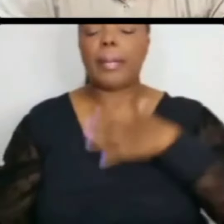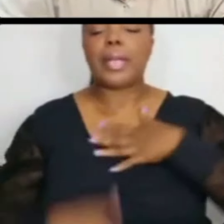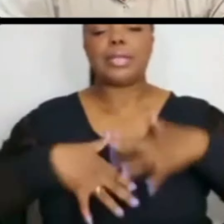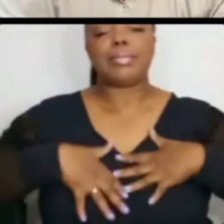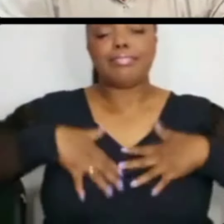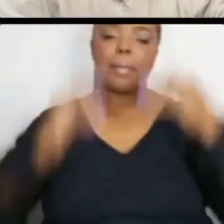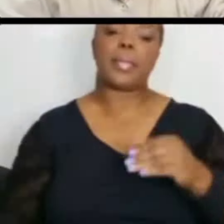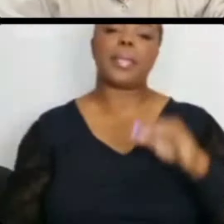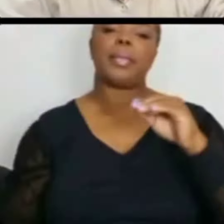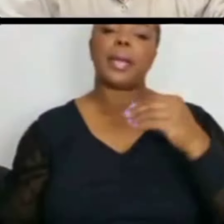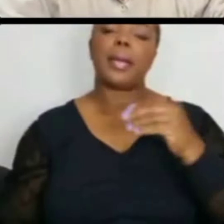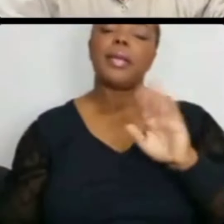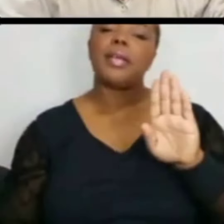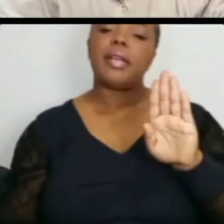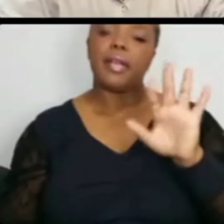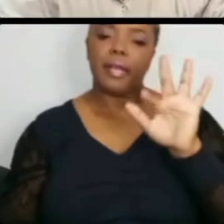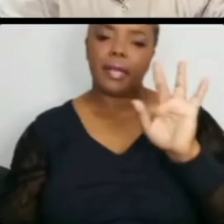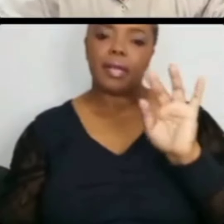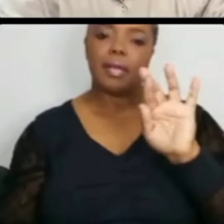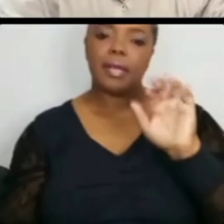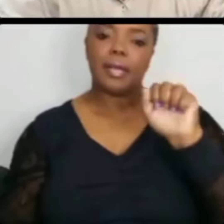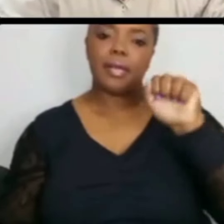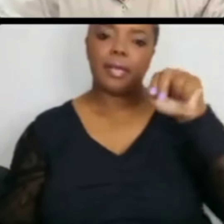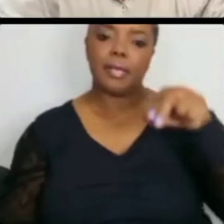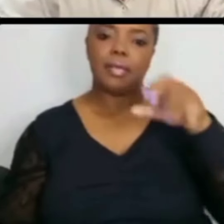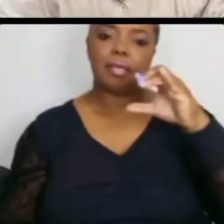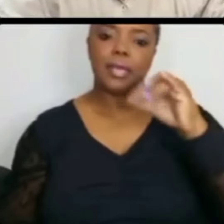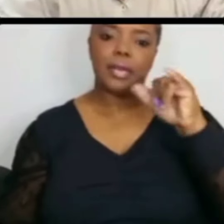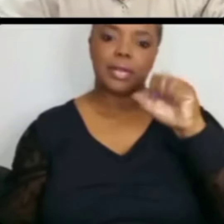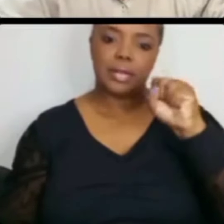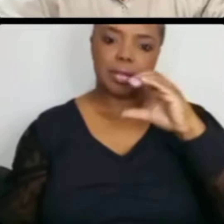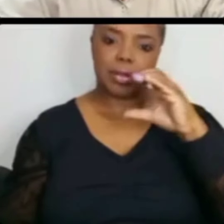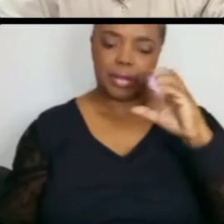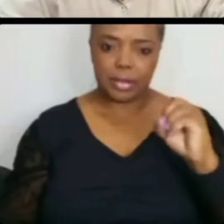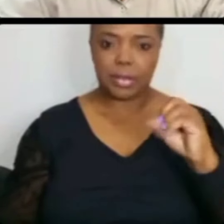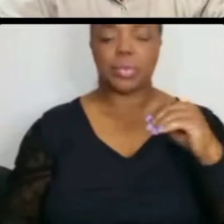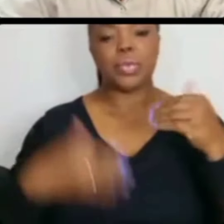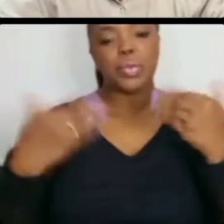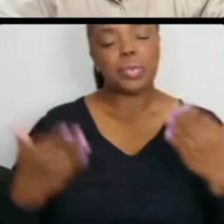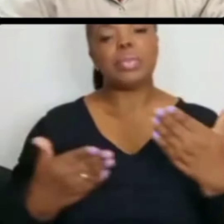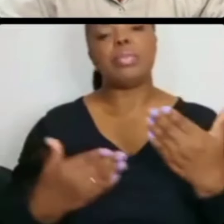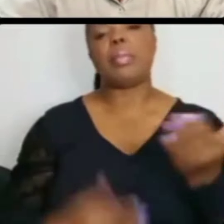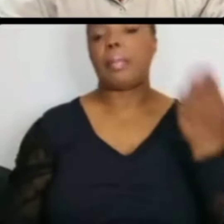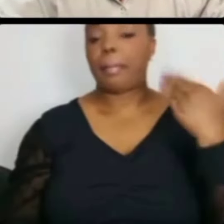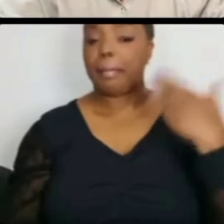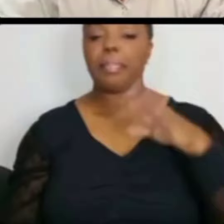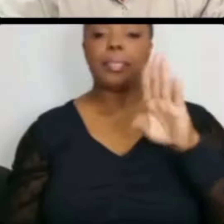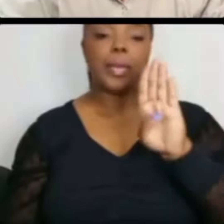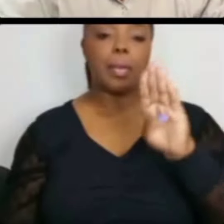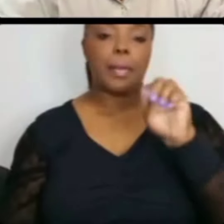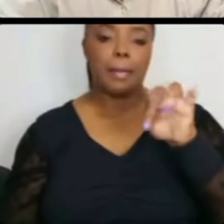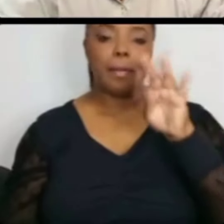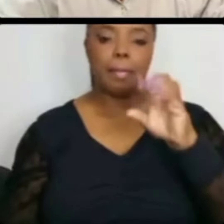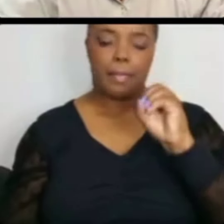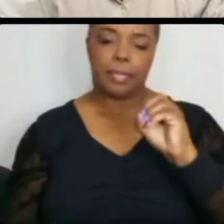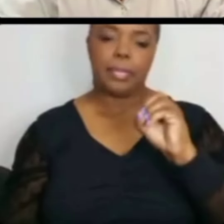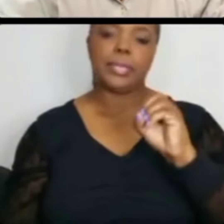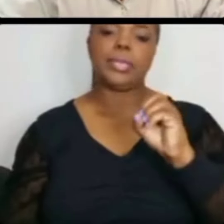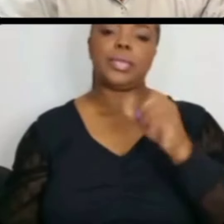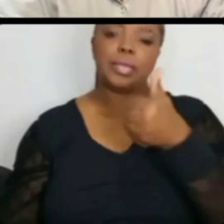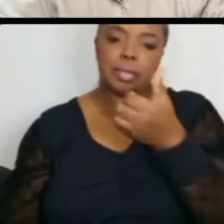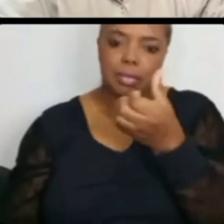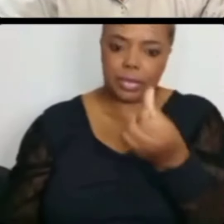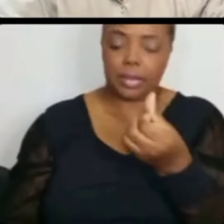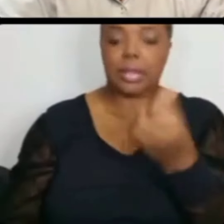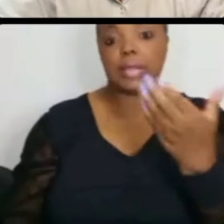emocionante. Hoje o Papa Bento XVI é mérito, né? E nós temos aí o